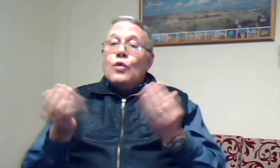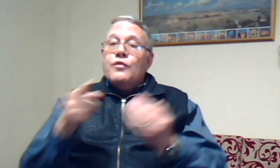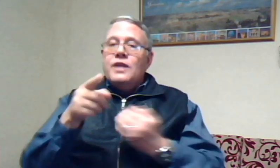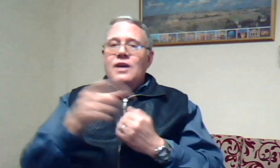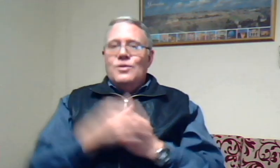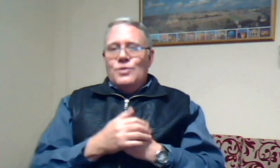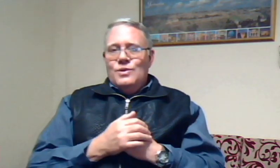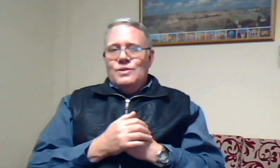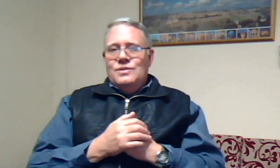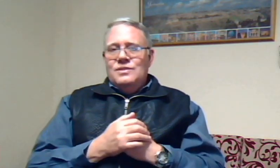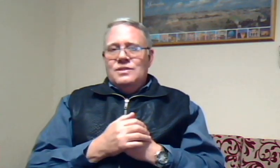vir jou.